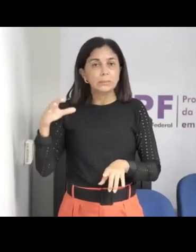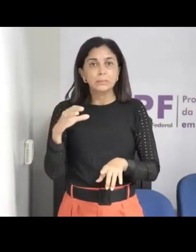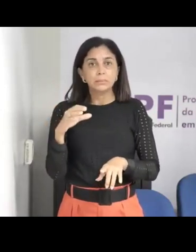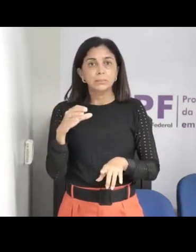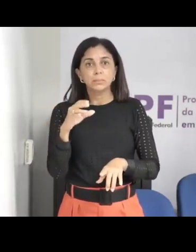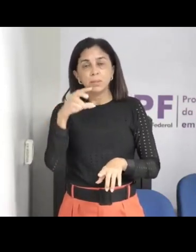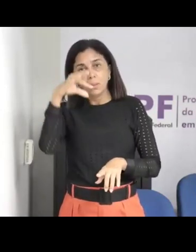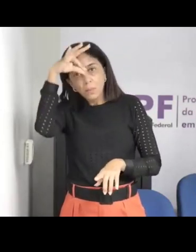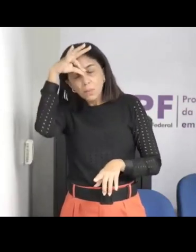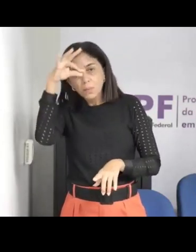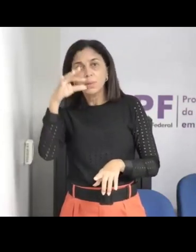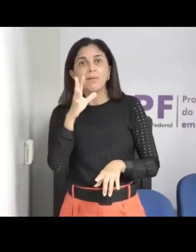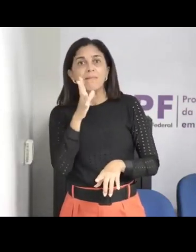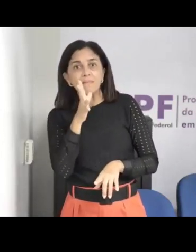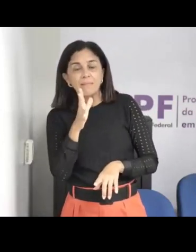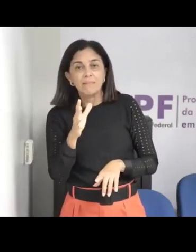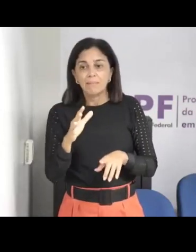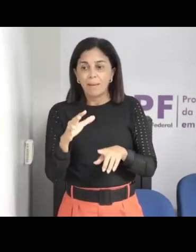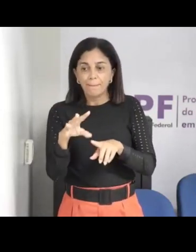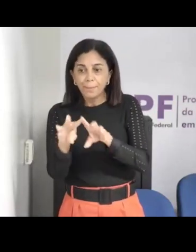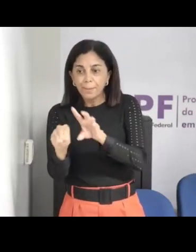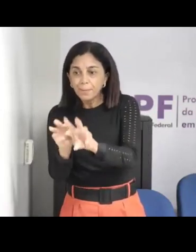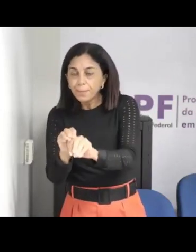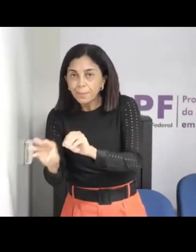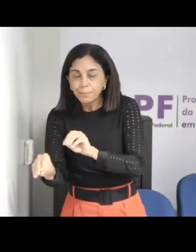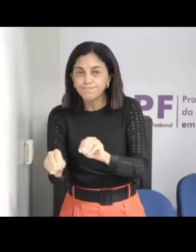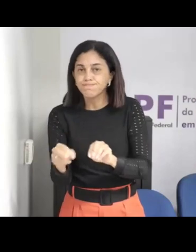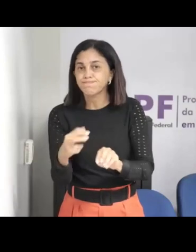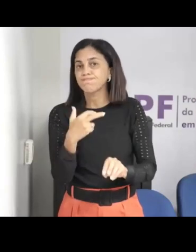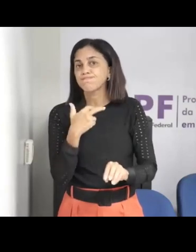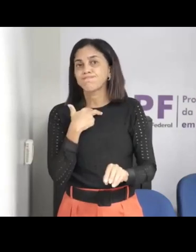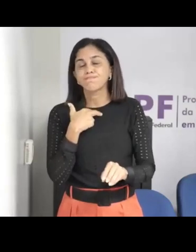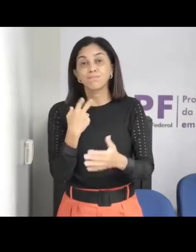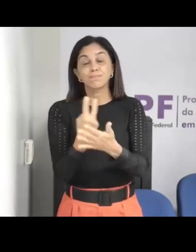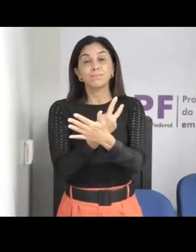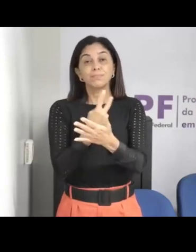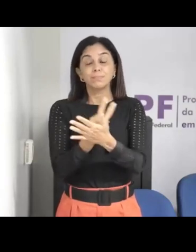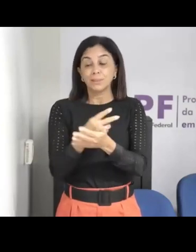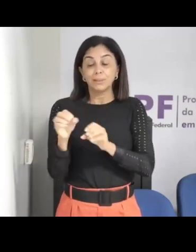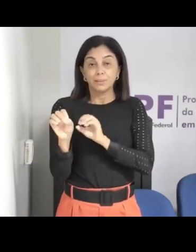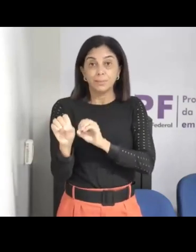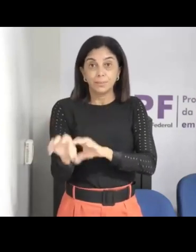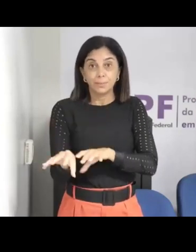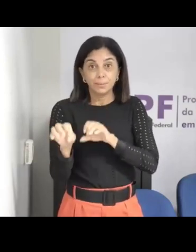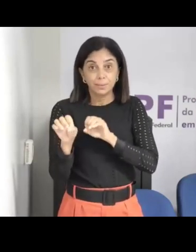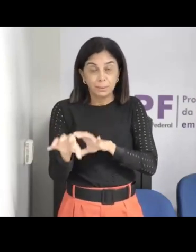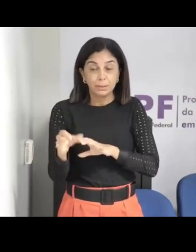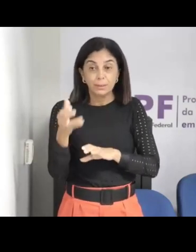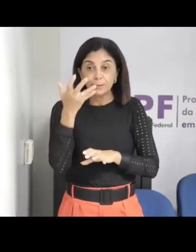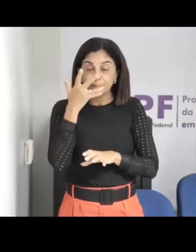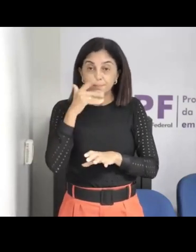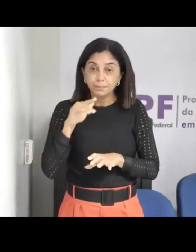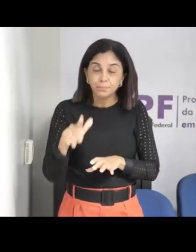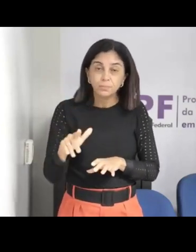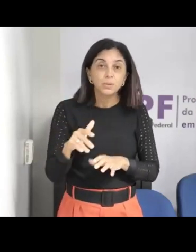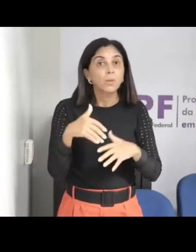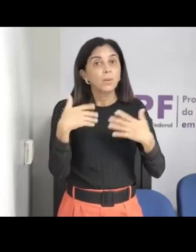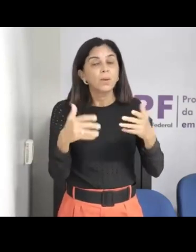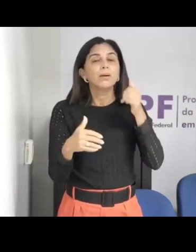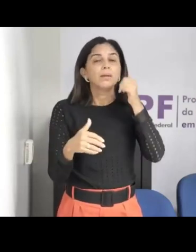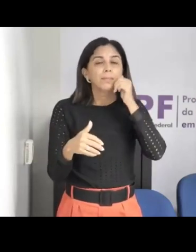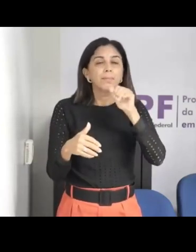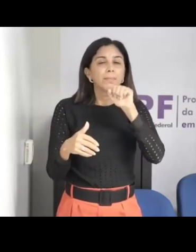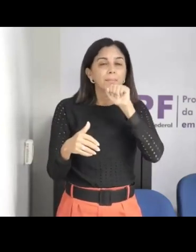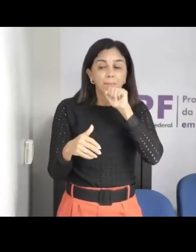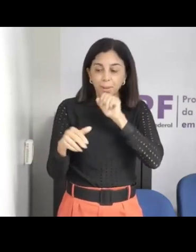onde pode ir o toque, ninguém pode tocar na parte íntima dela, a não ser como você falou, a mãe na hora do banho, mas também até